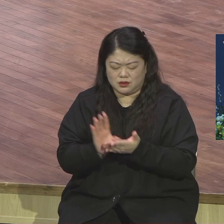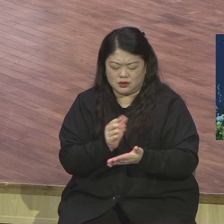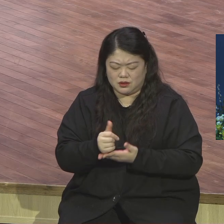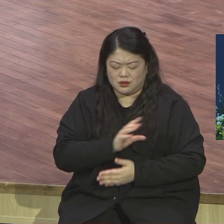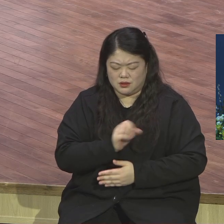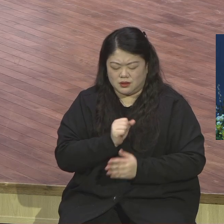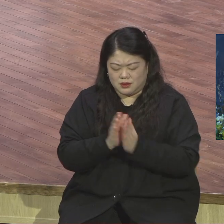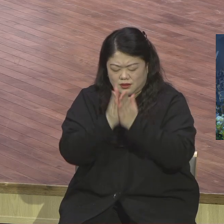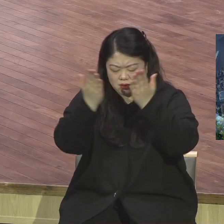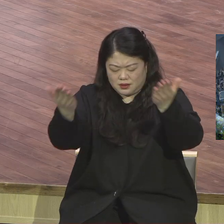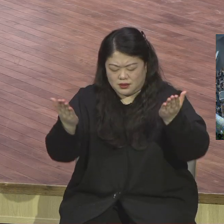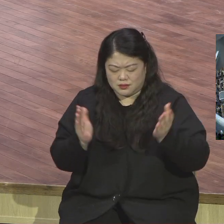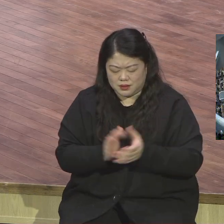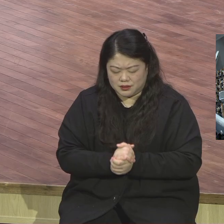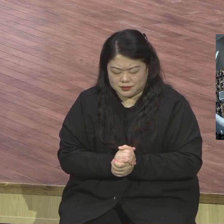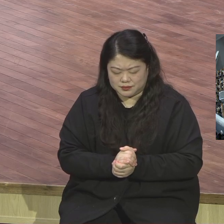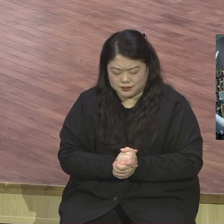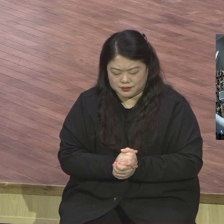아멘 찬양합니다